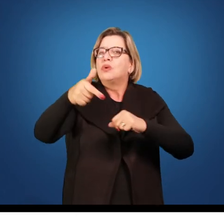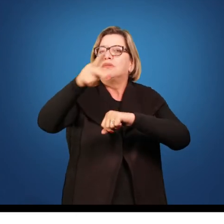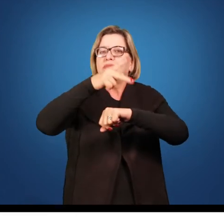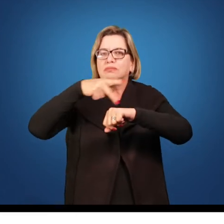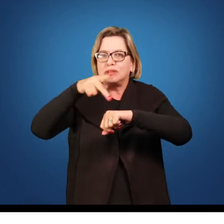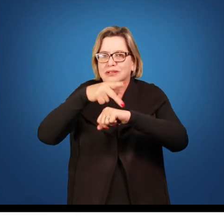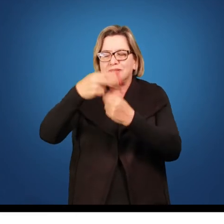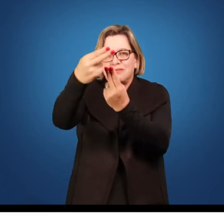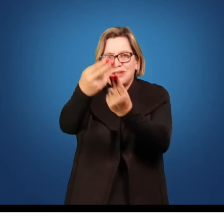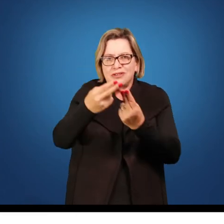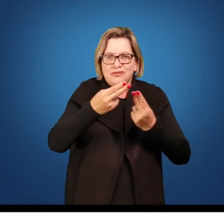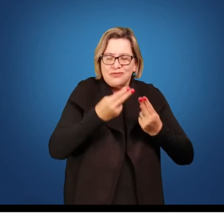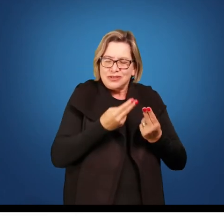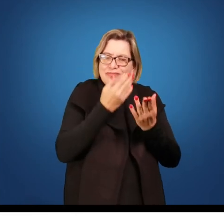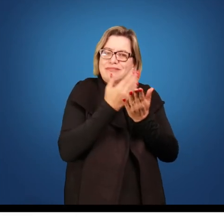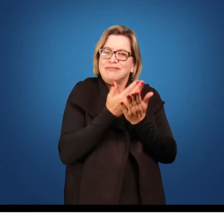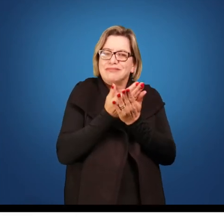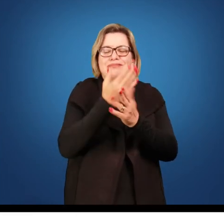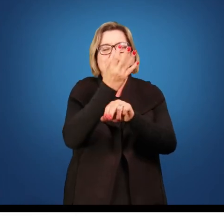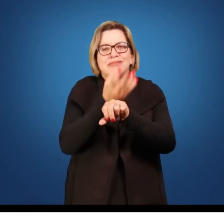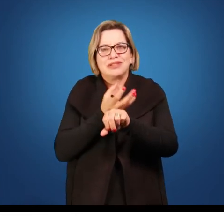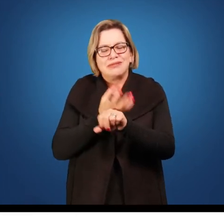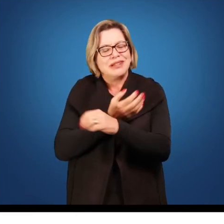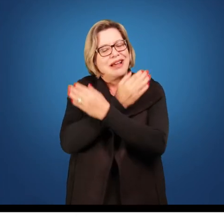fase da disciplina também. Um grande abraço!